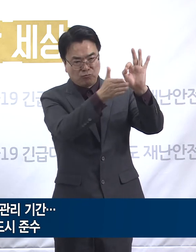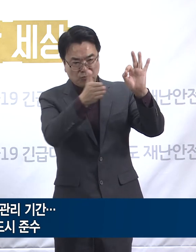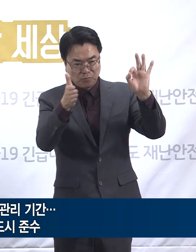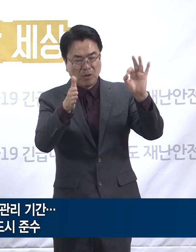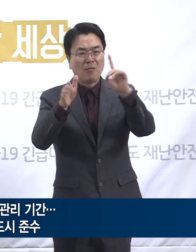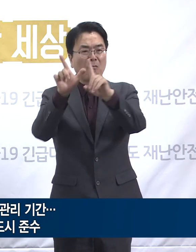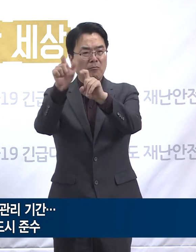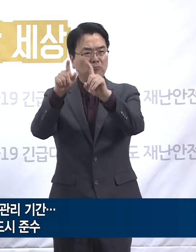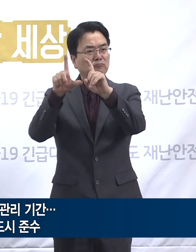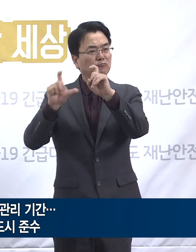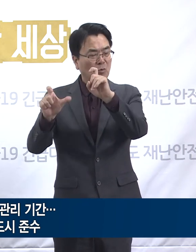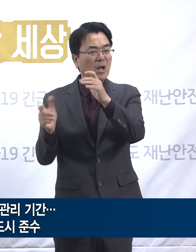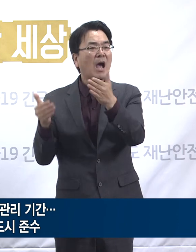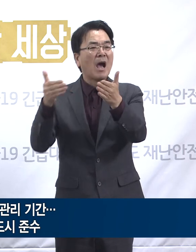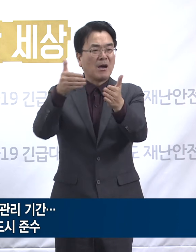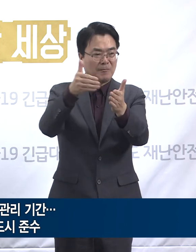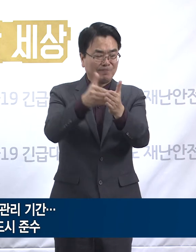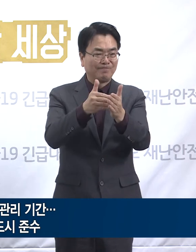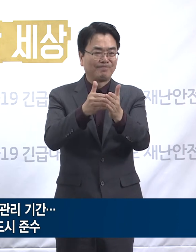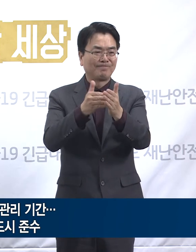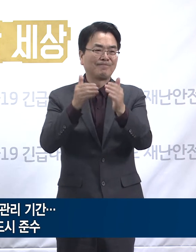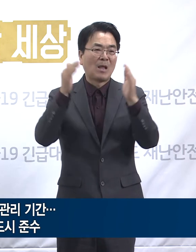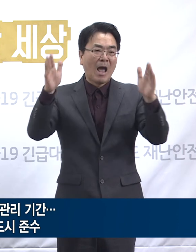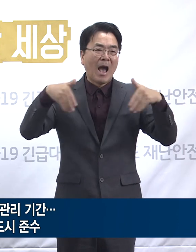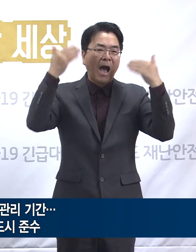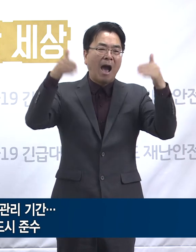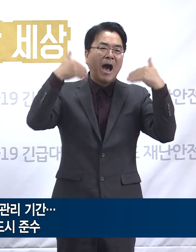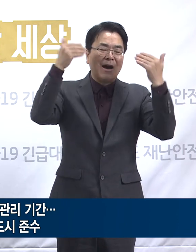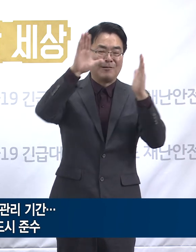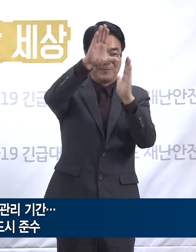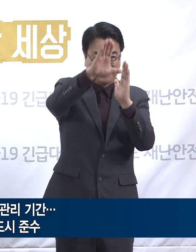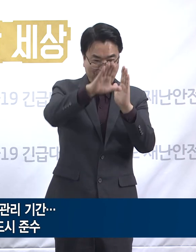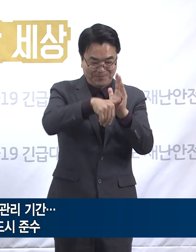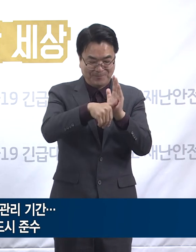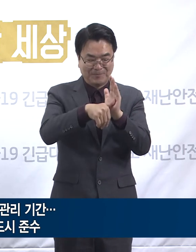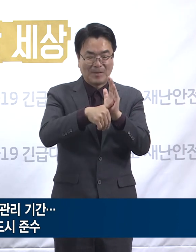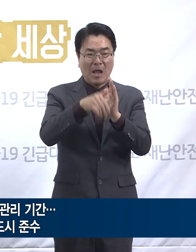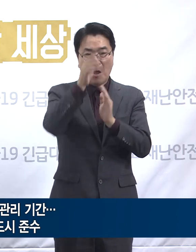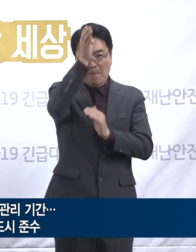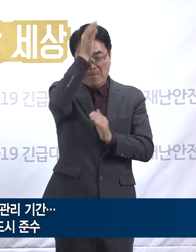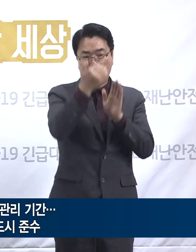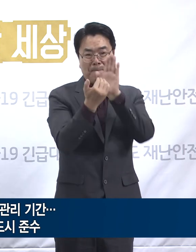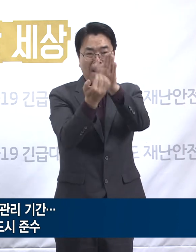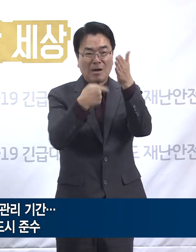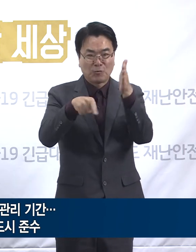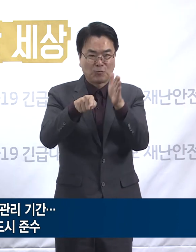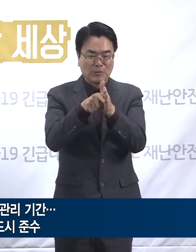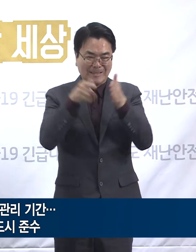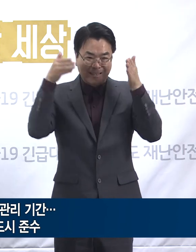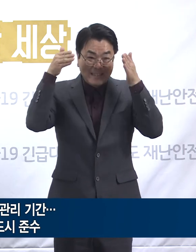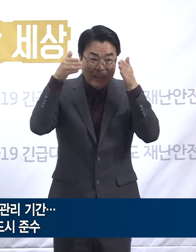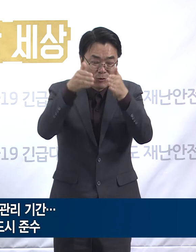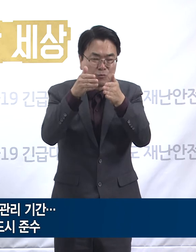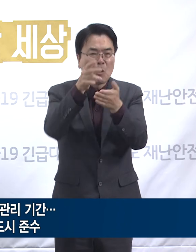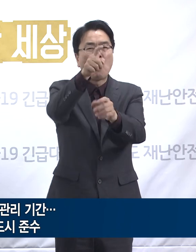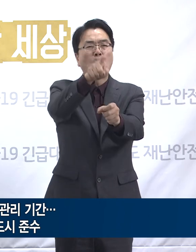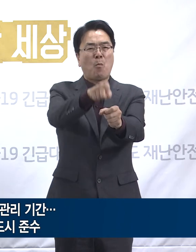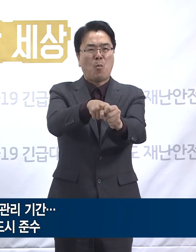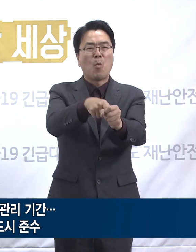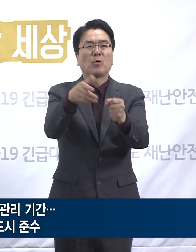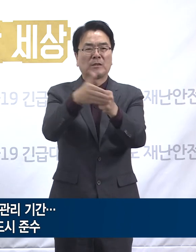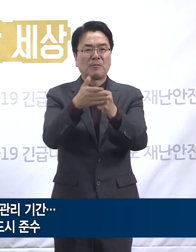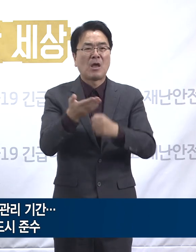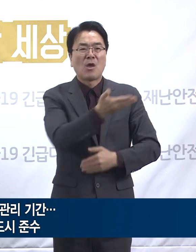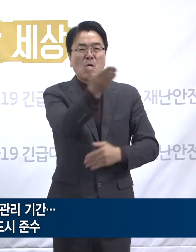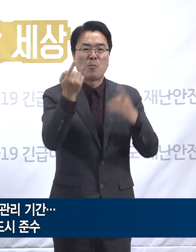11월 15일까지 가을철 방역 집중관리 기간을 정함에 따라 여행 중에도 방역수칙을 철저히 지켜주셔야 합니다.